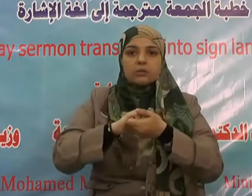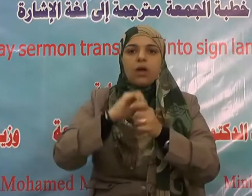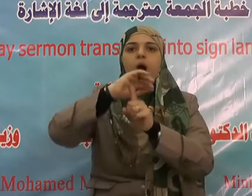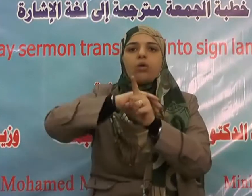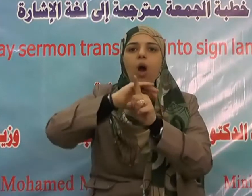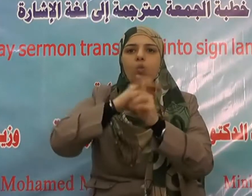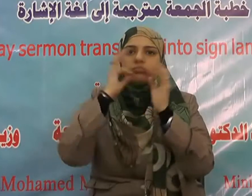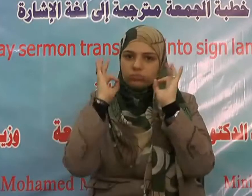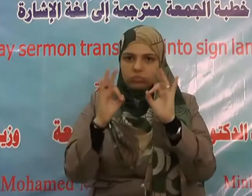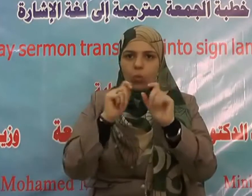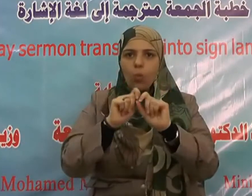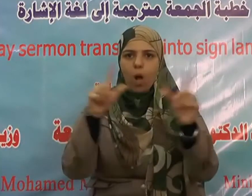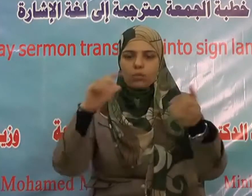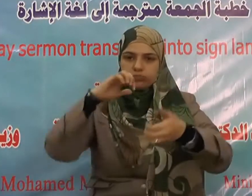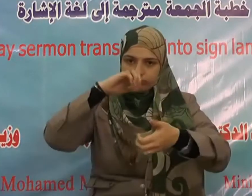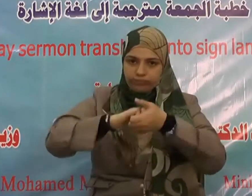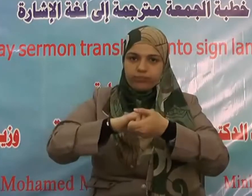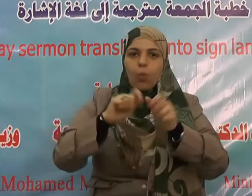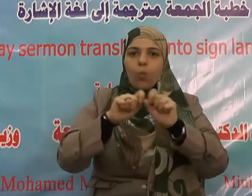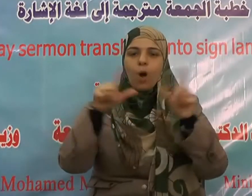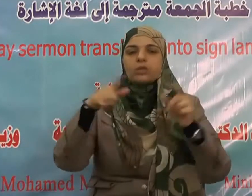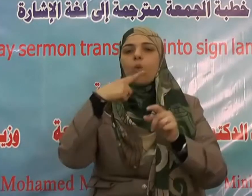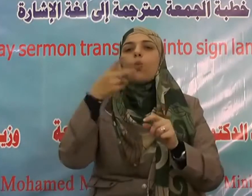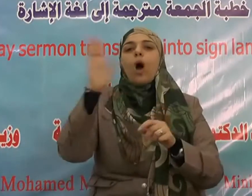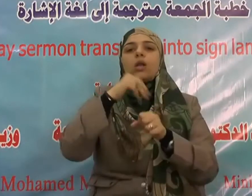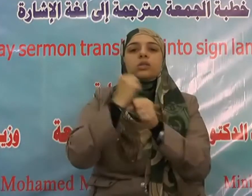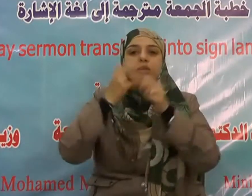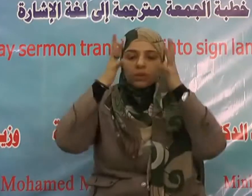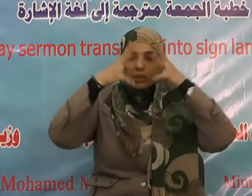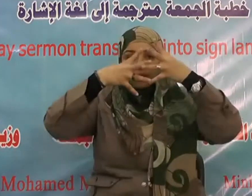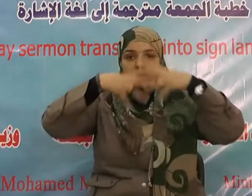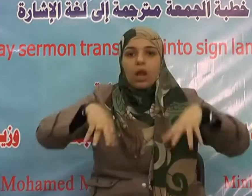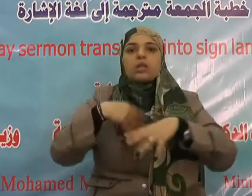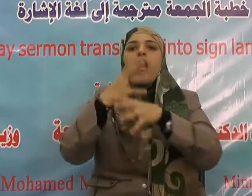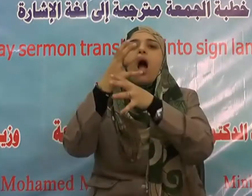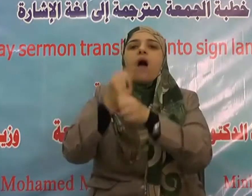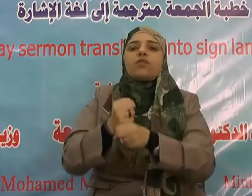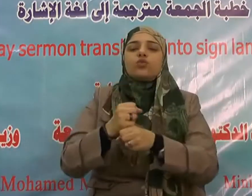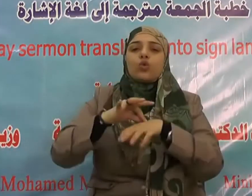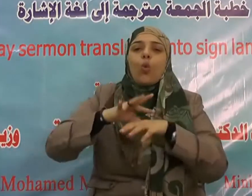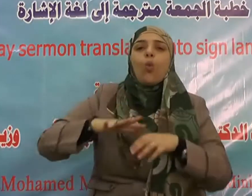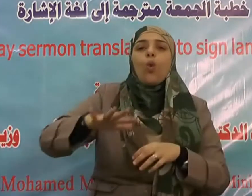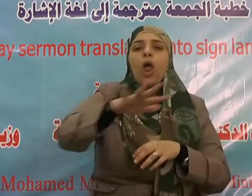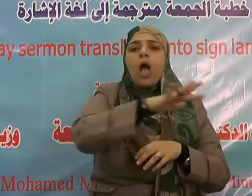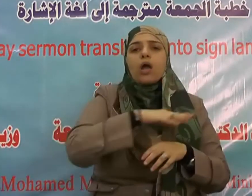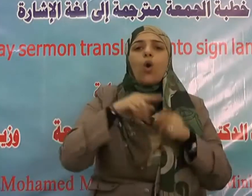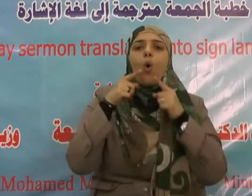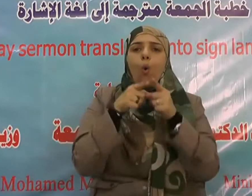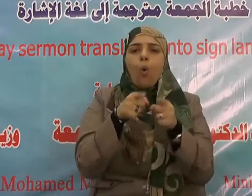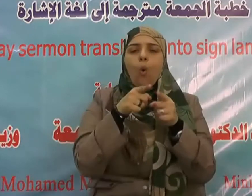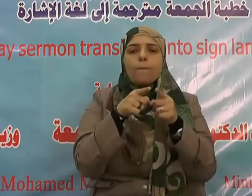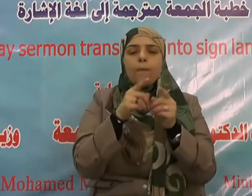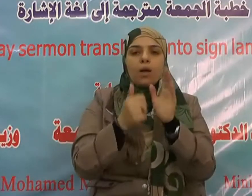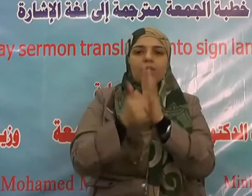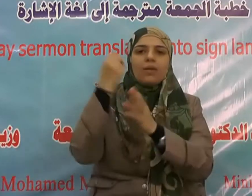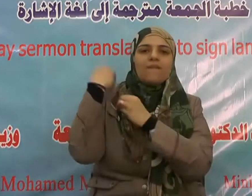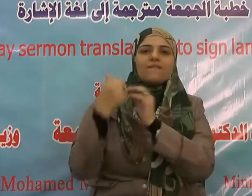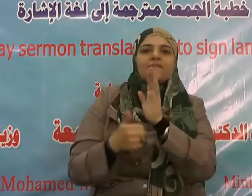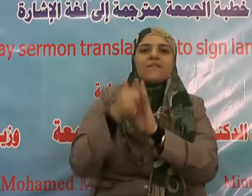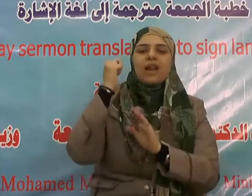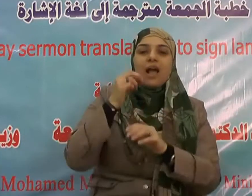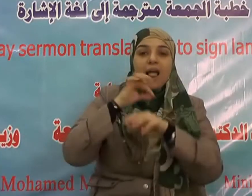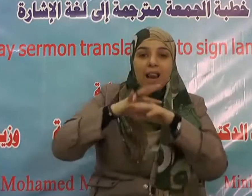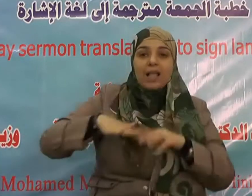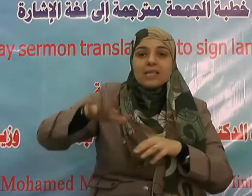الأنهار ويقول جل شأنه والذين آمنوا وعملوا الصالحات أولئك